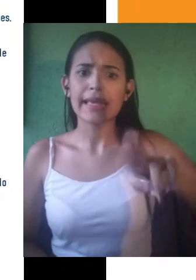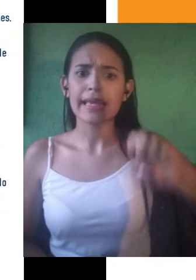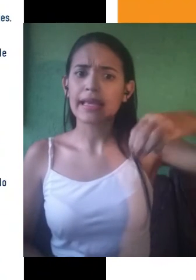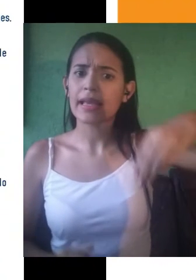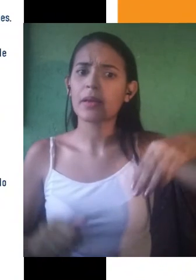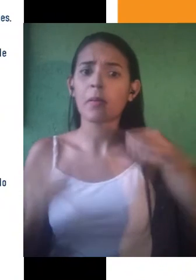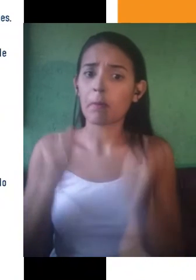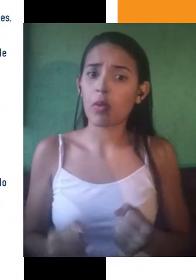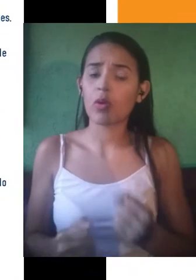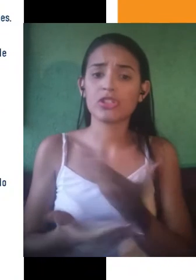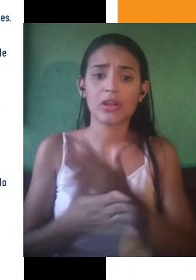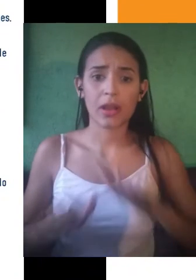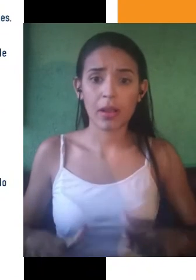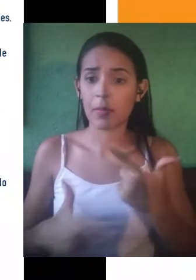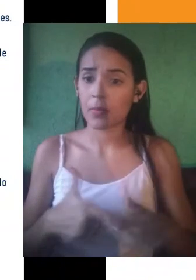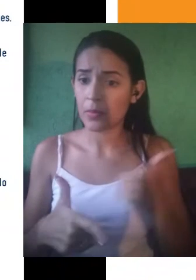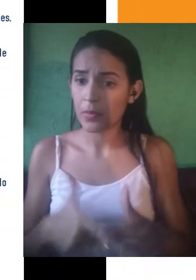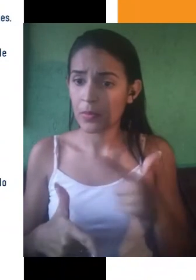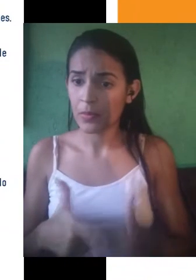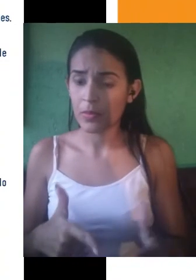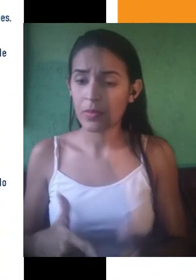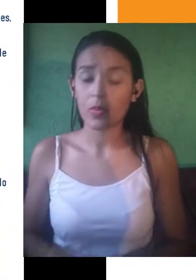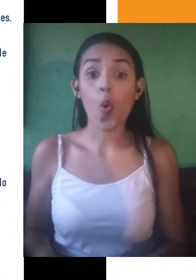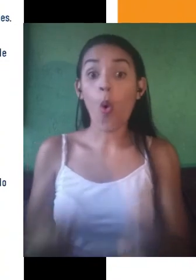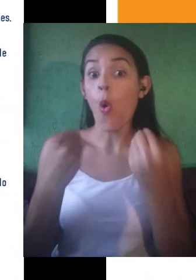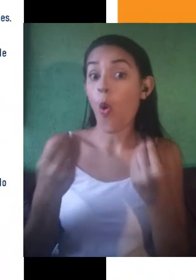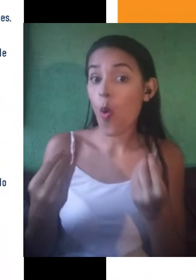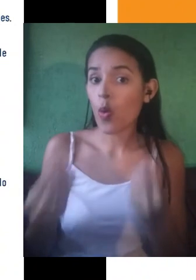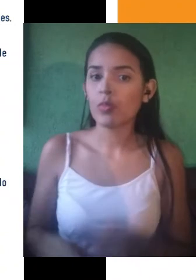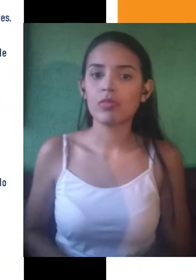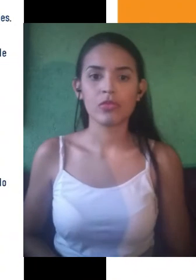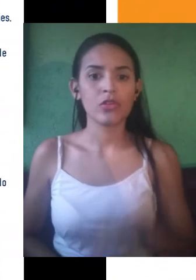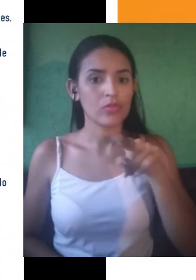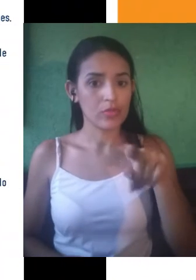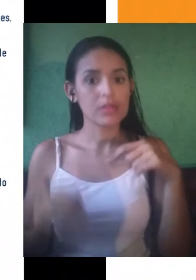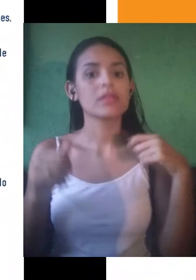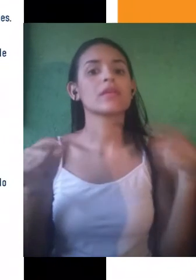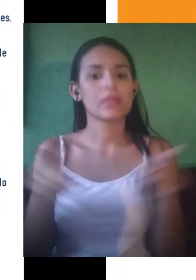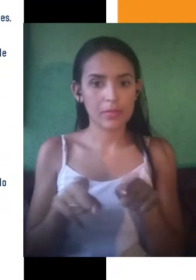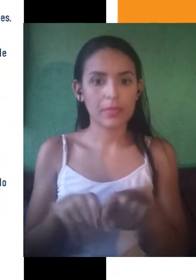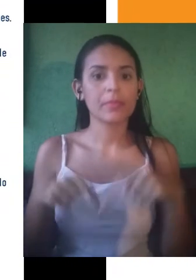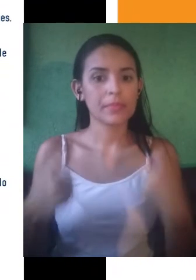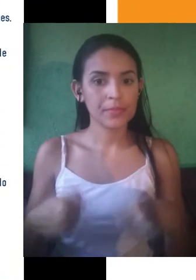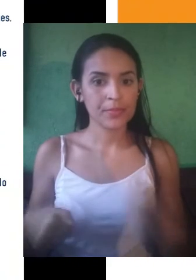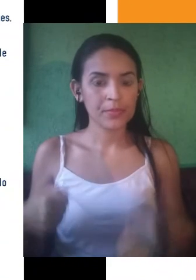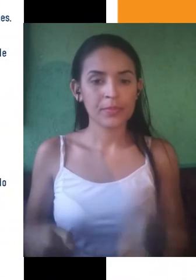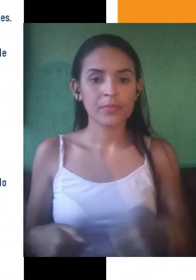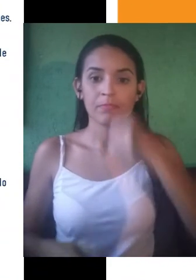esperado que a gente teça algum comentário adicional sobre um desses aspectos. futuramente, vamos ter uma videoaula especificamente sobre